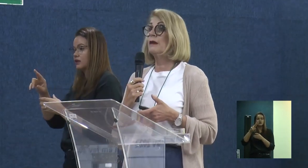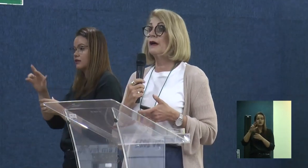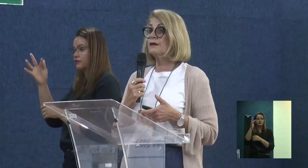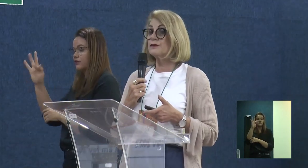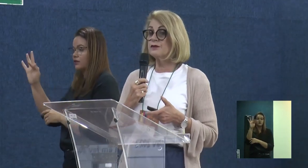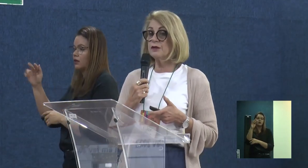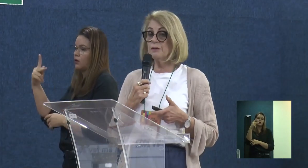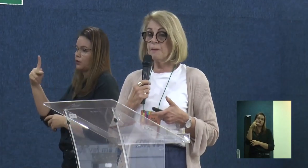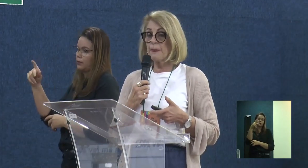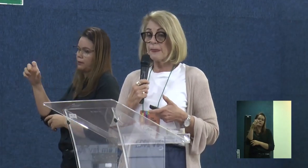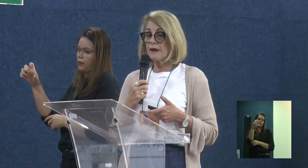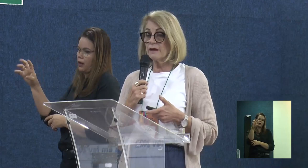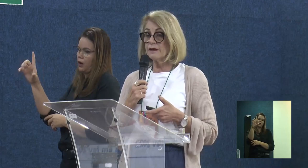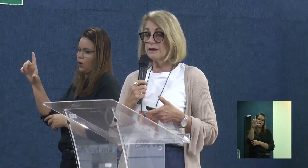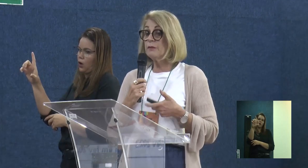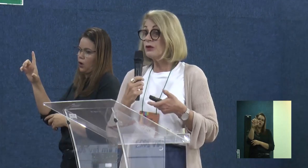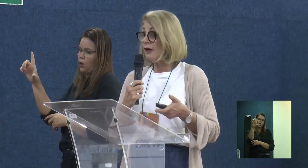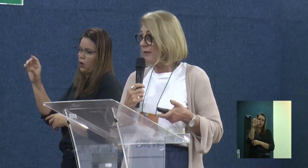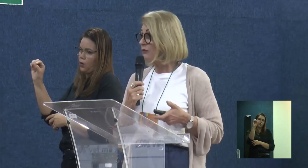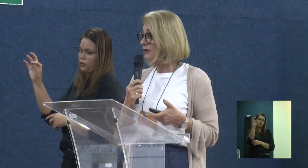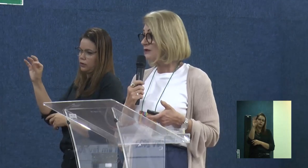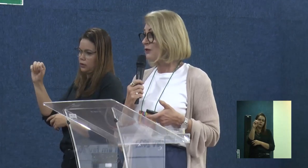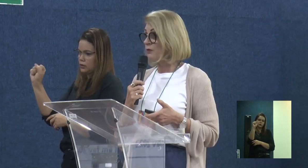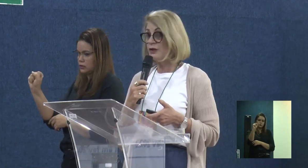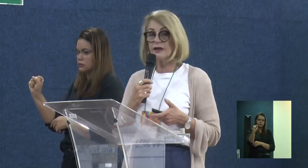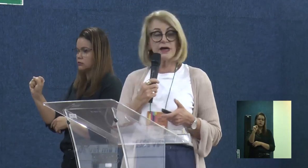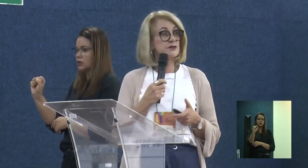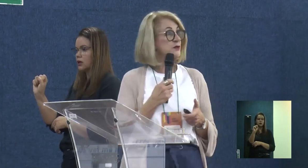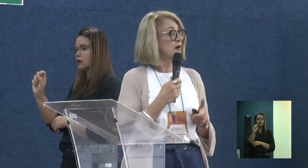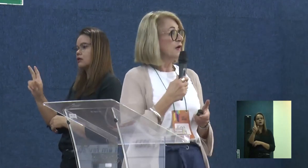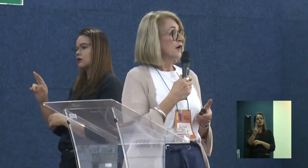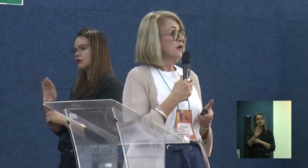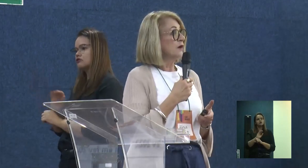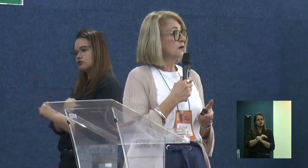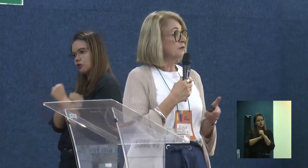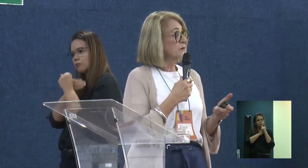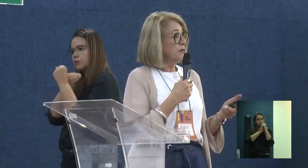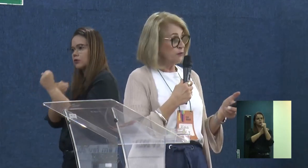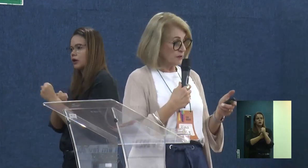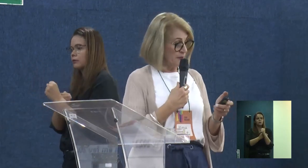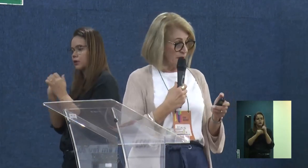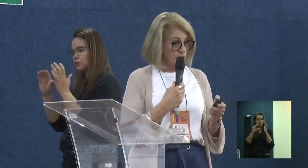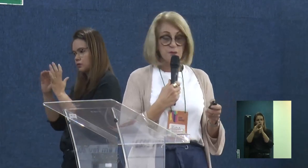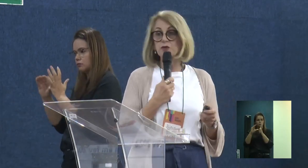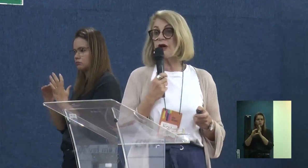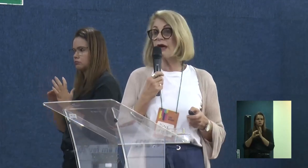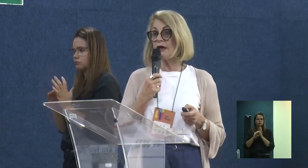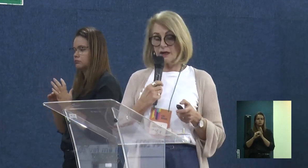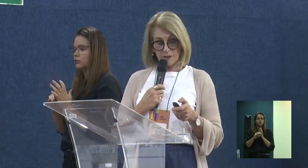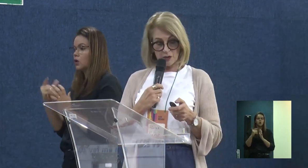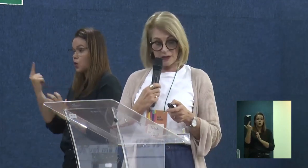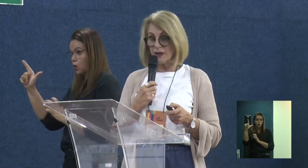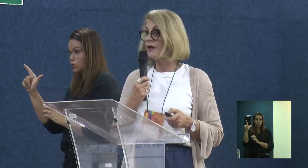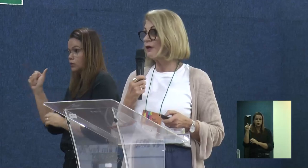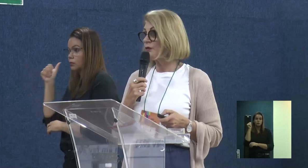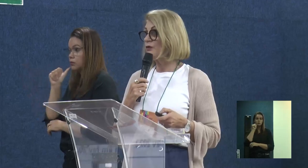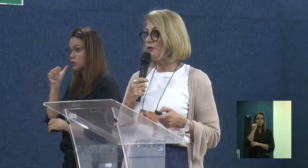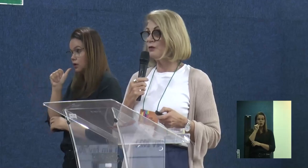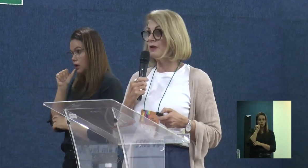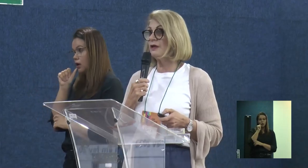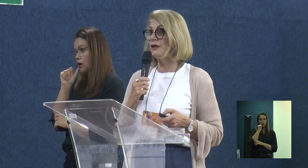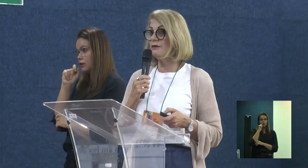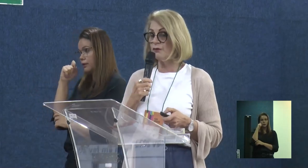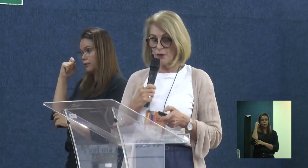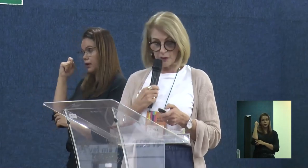trabalho de empoderamento dessa comunidade. Uma outra menina de Porto Alegre acabou se